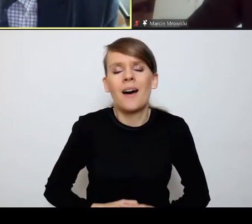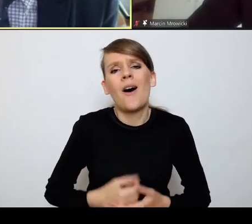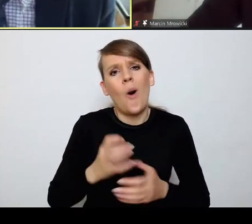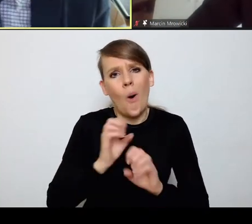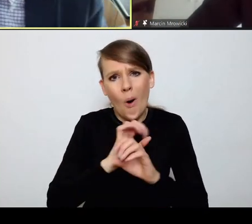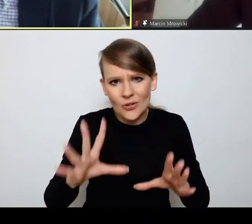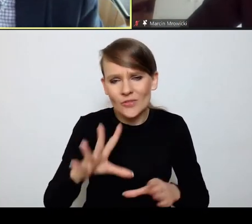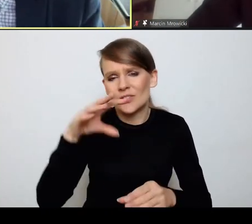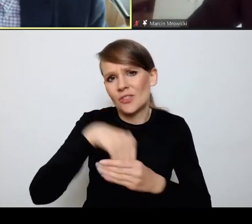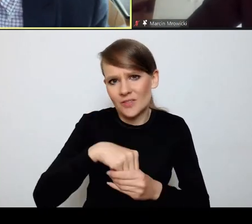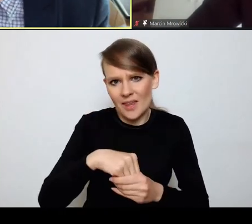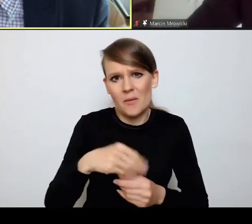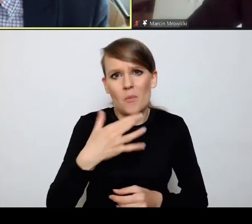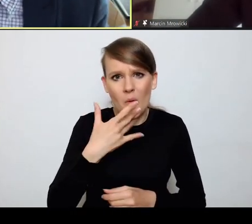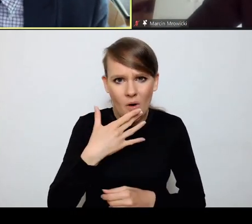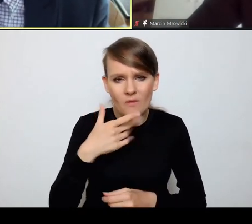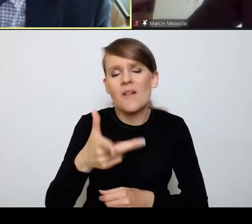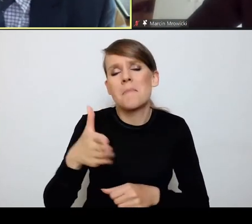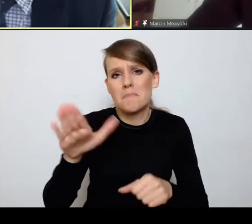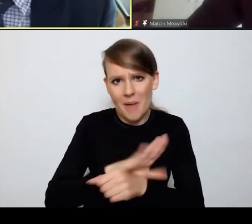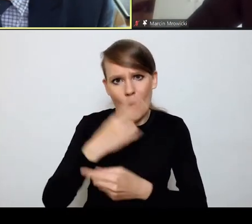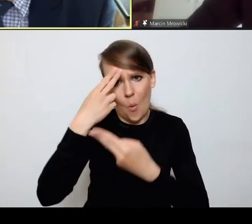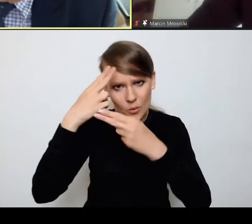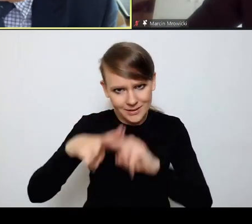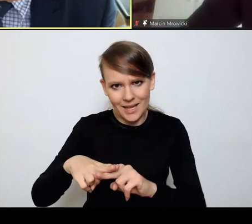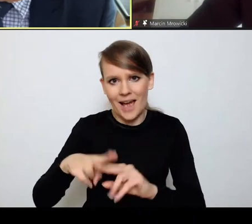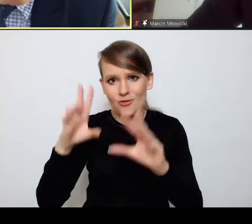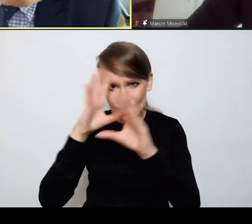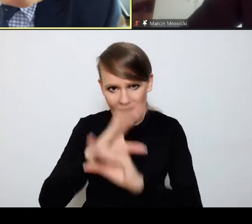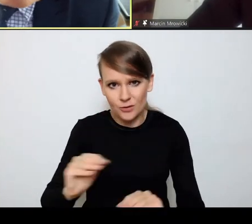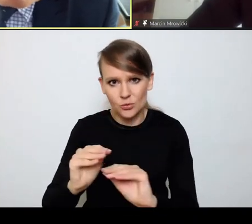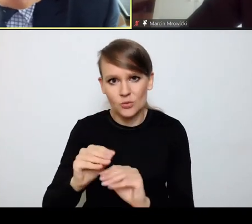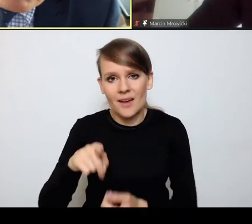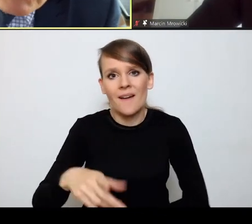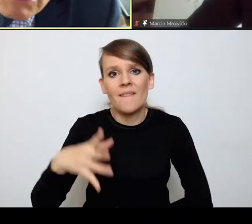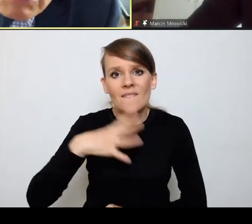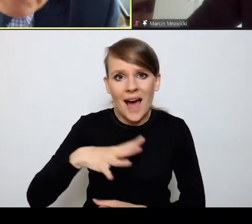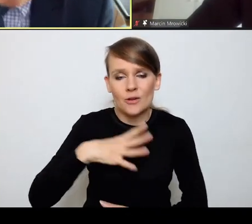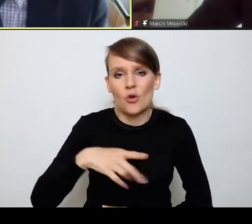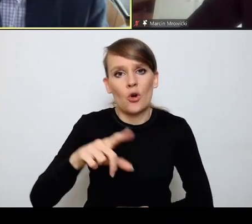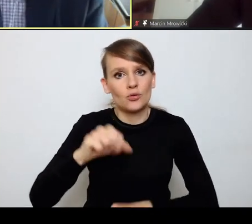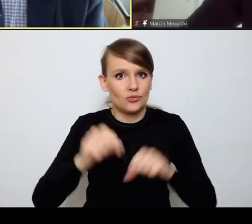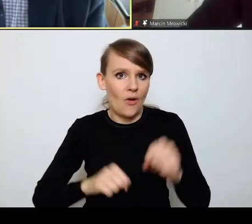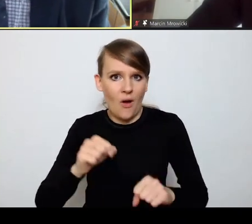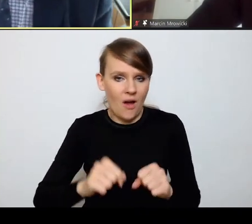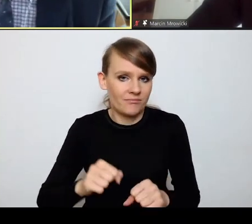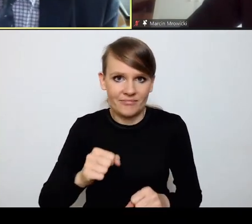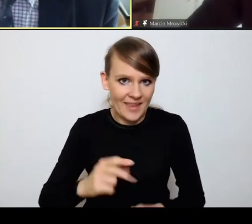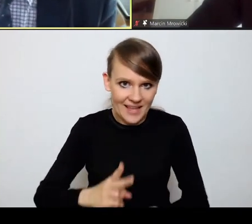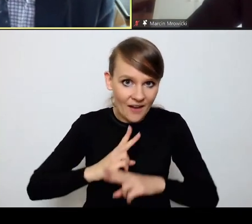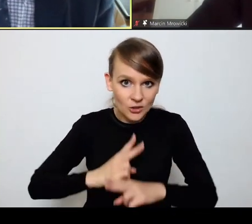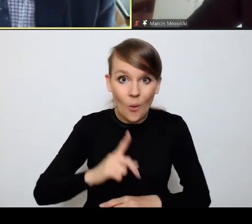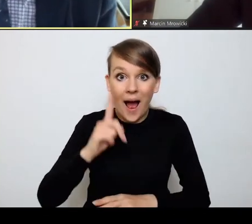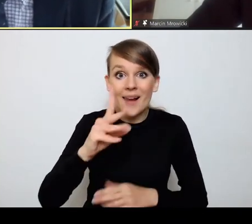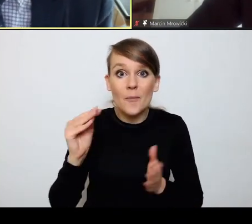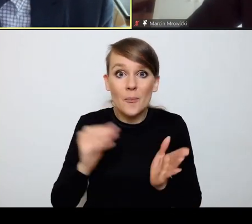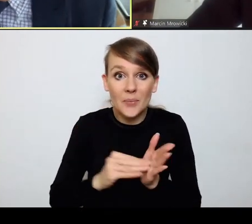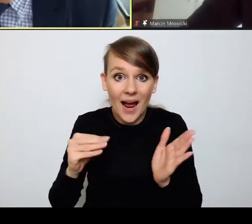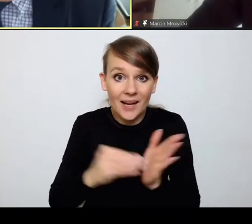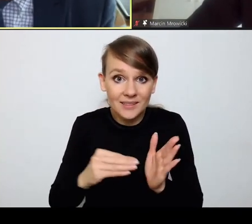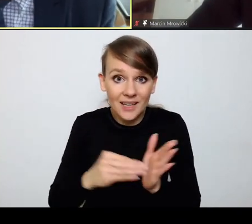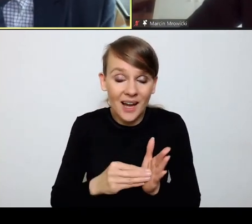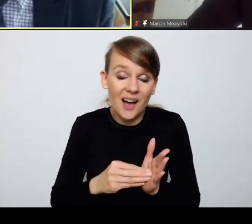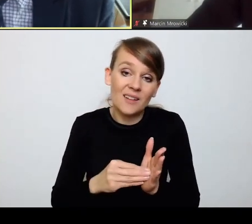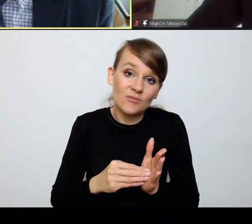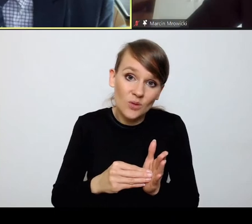pełne uznanie i szacunek dla tej wartości, jaką jest i zawisłość sędziowska. Natomiast w praktyce bywa to